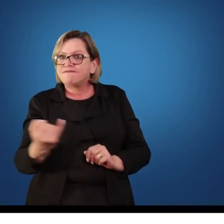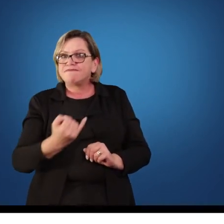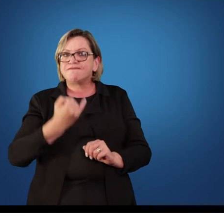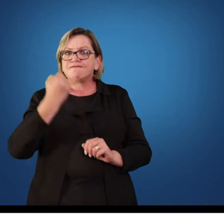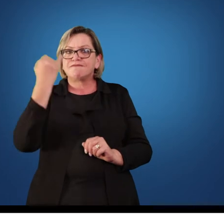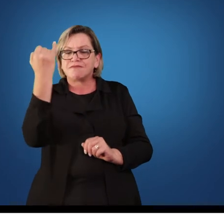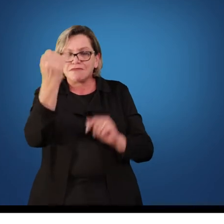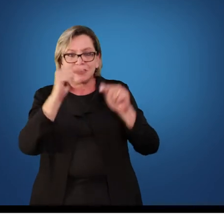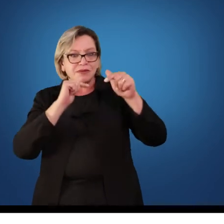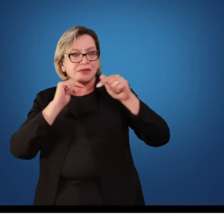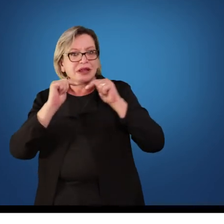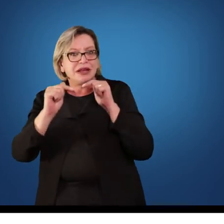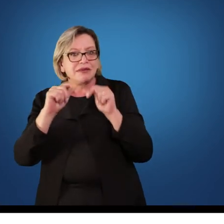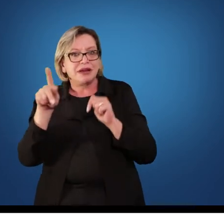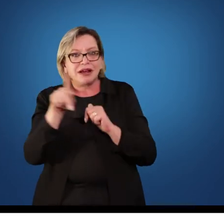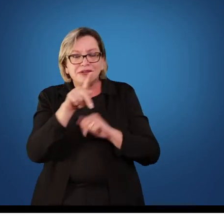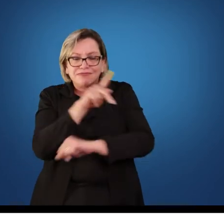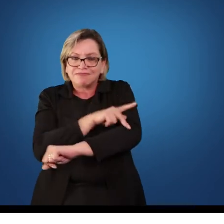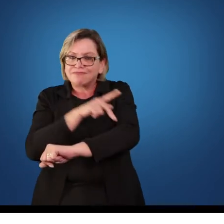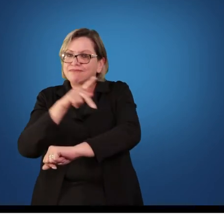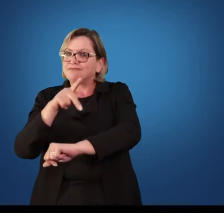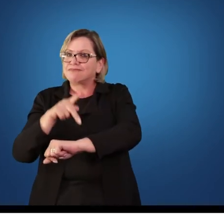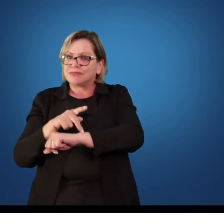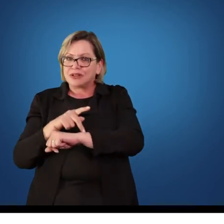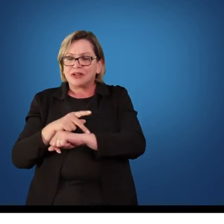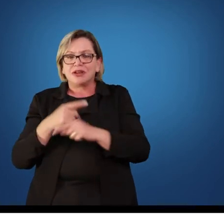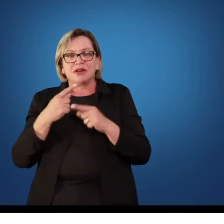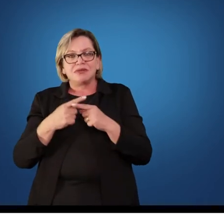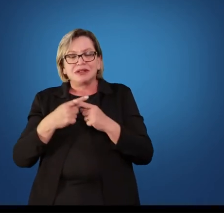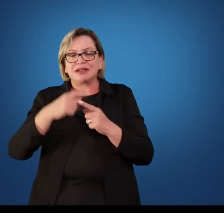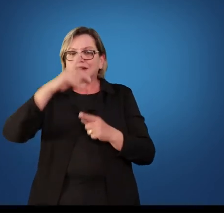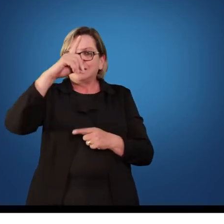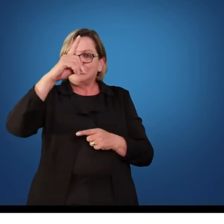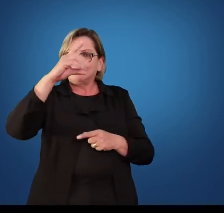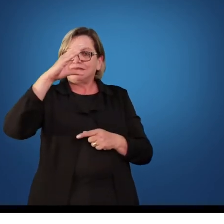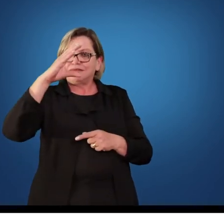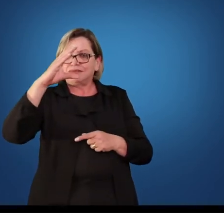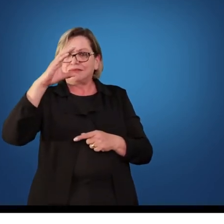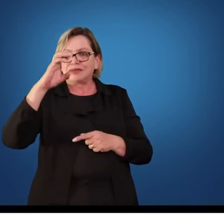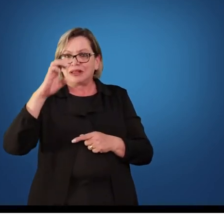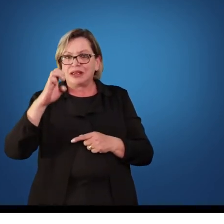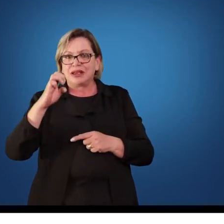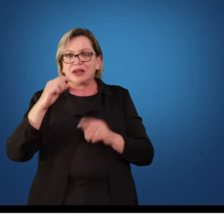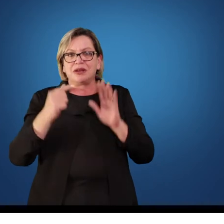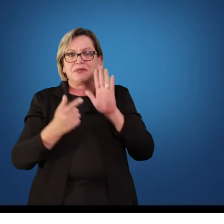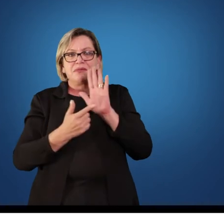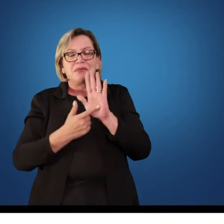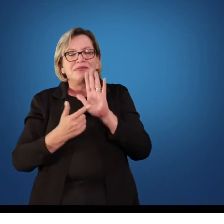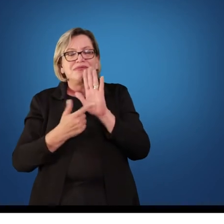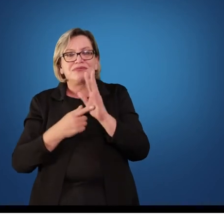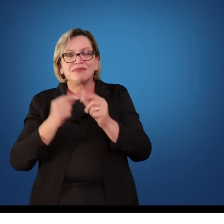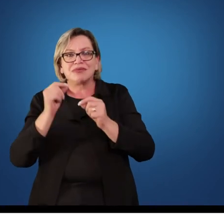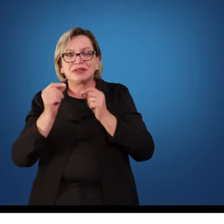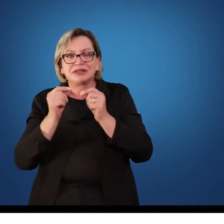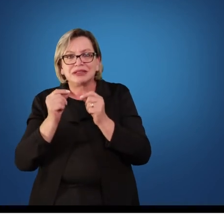processo pedagógico, porque ela nos traz uma correção sobre o parâmetro. Ela fecha uma